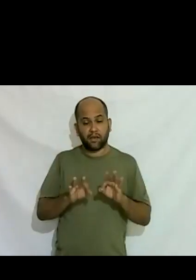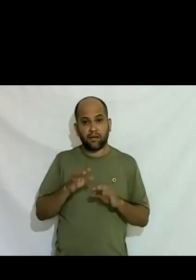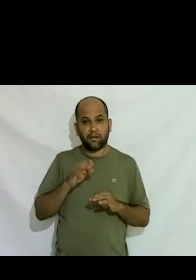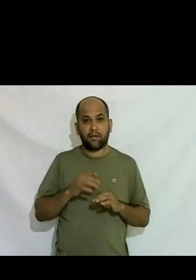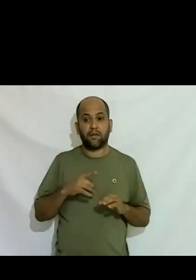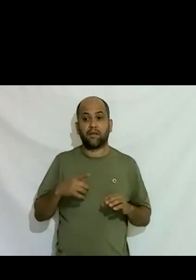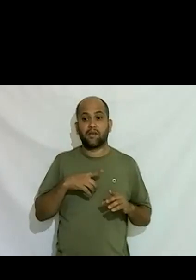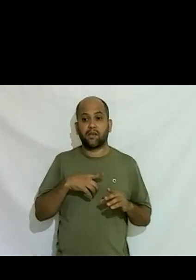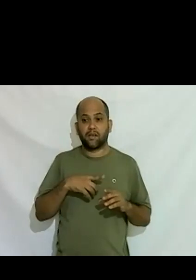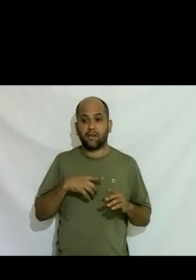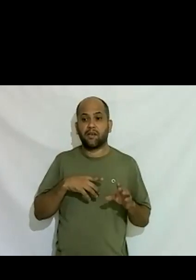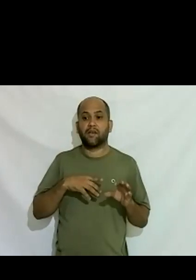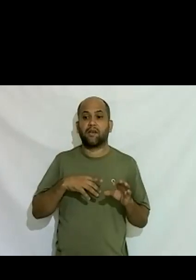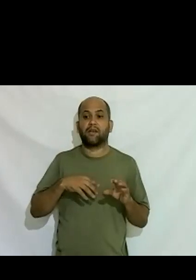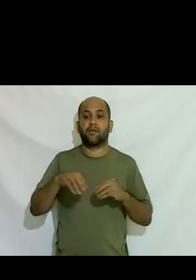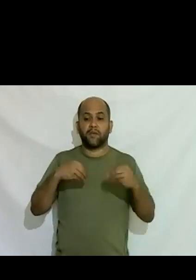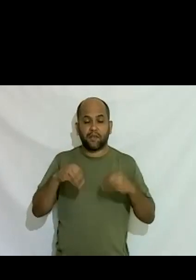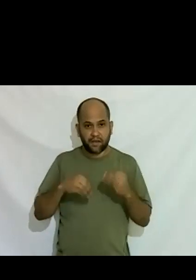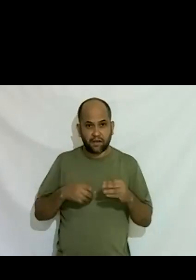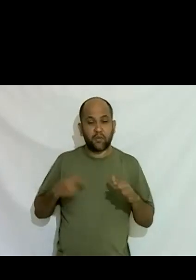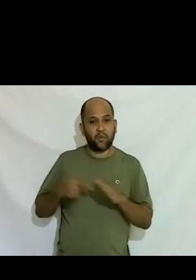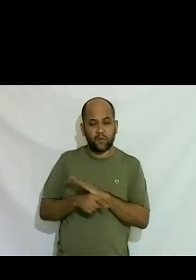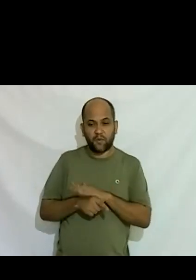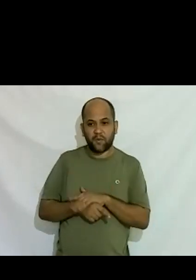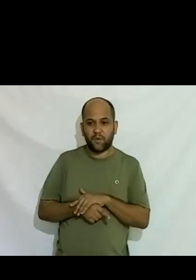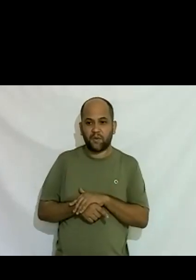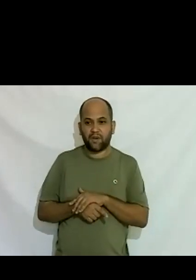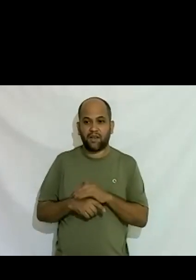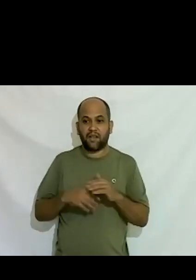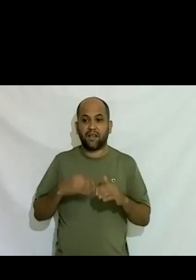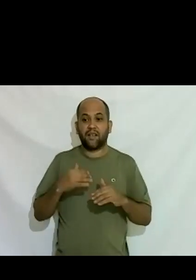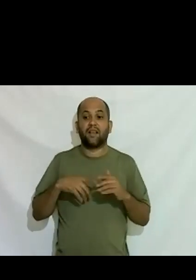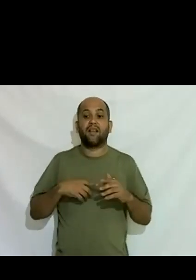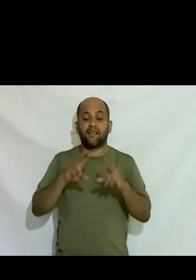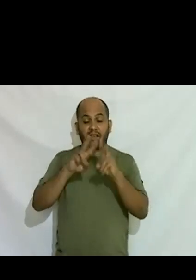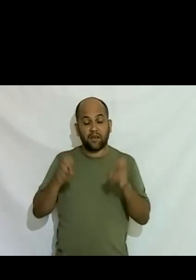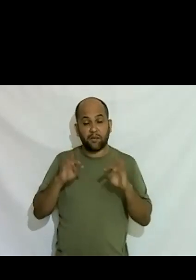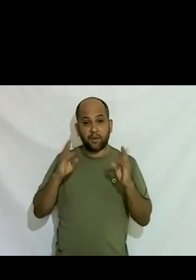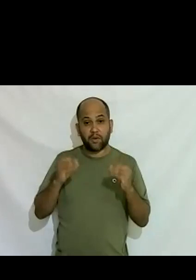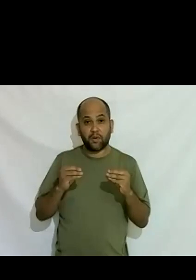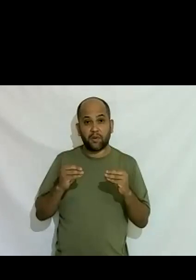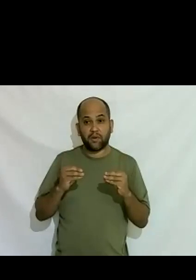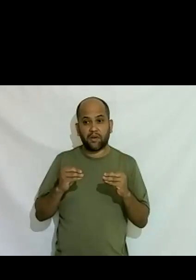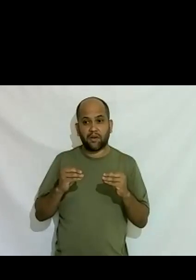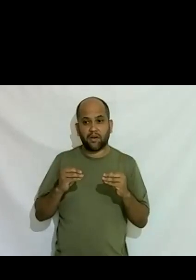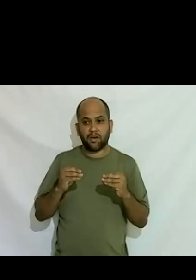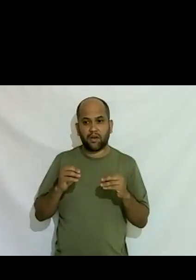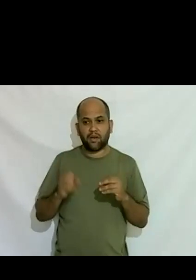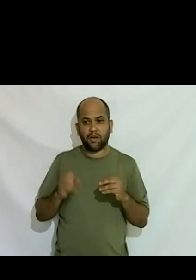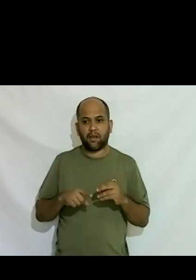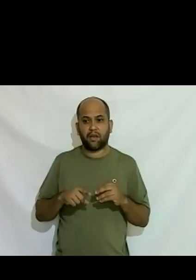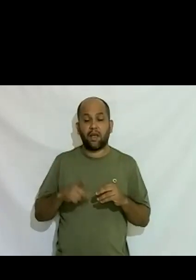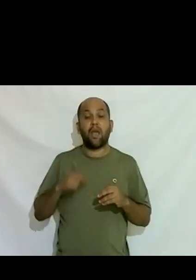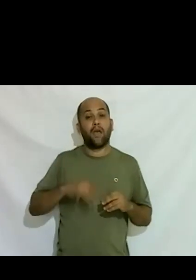remexi um bocado esse fundo para essas questões para a tona é e é